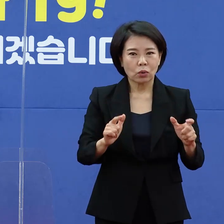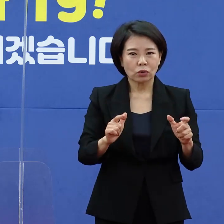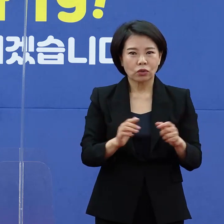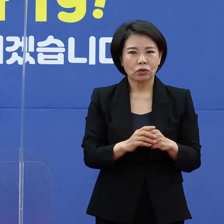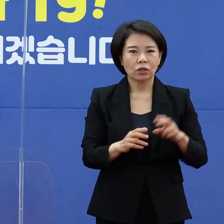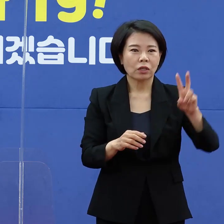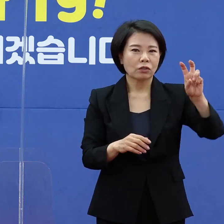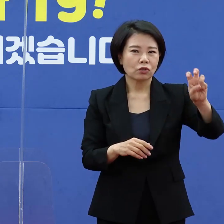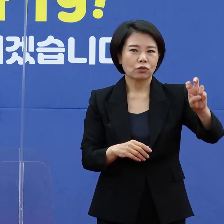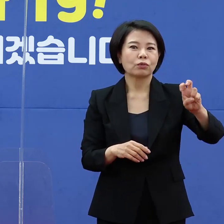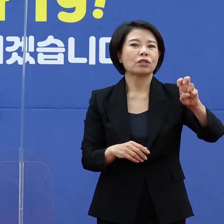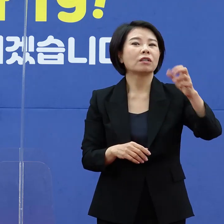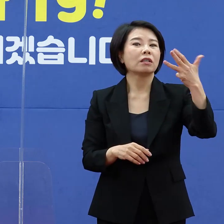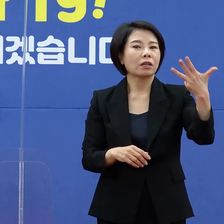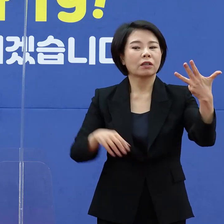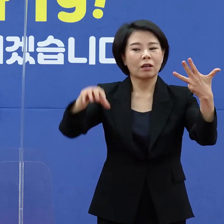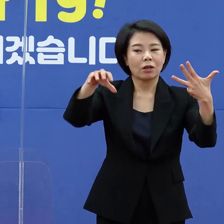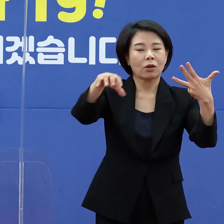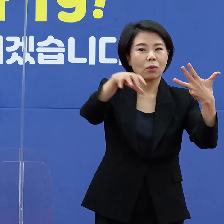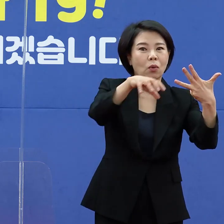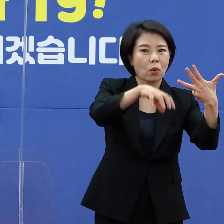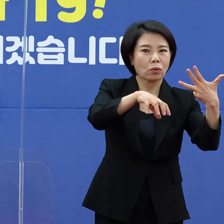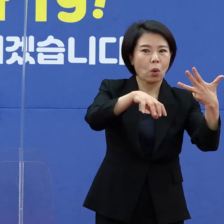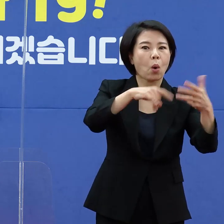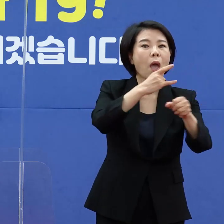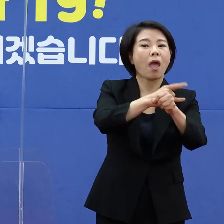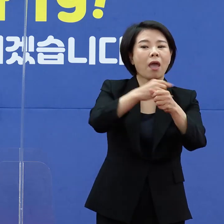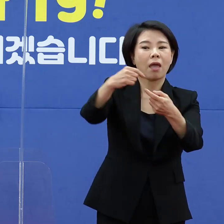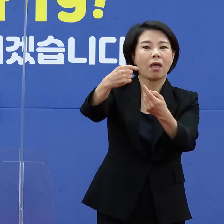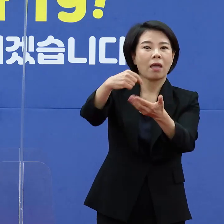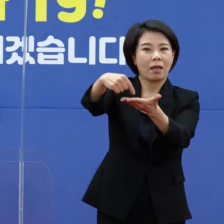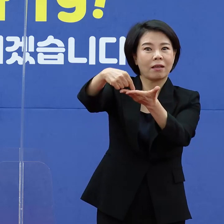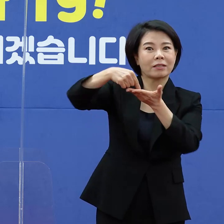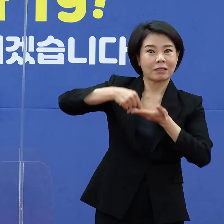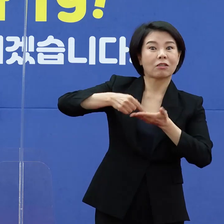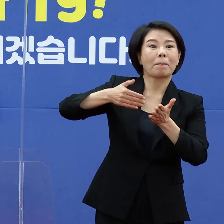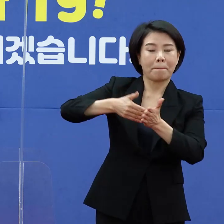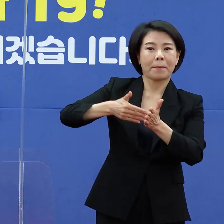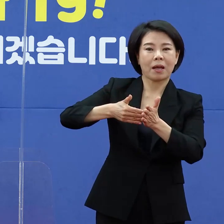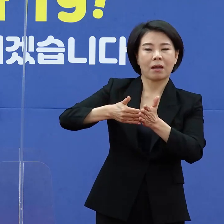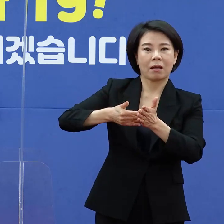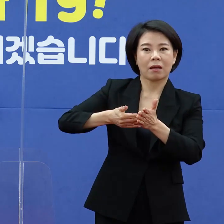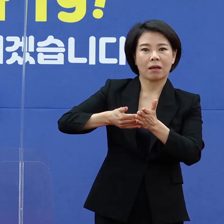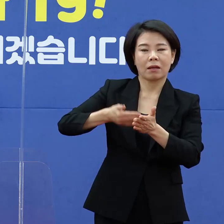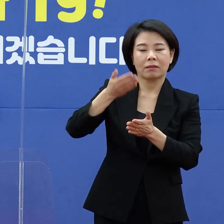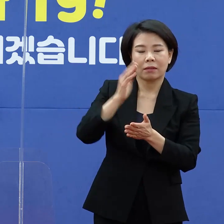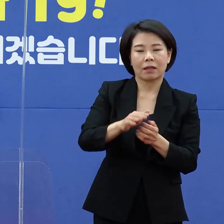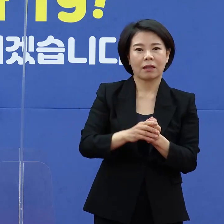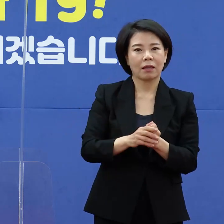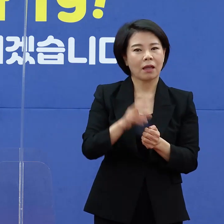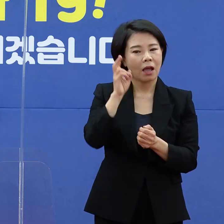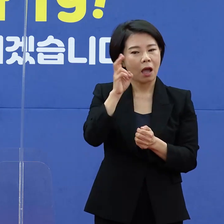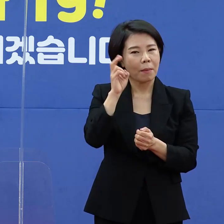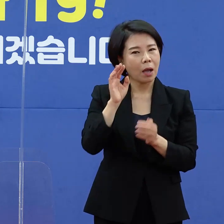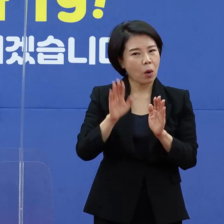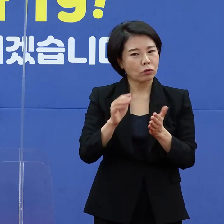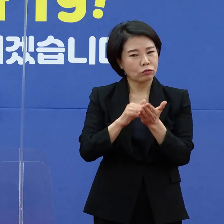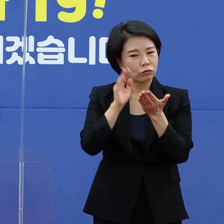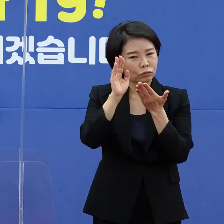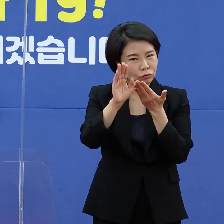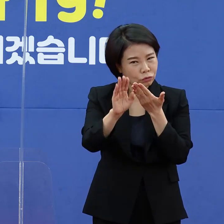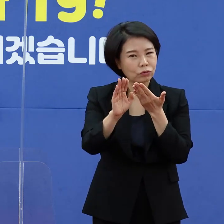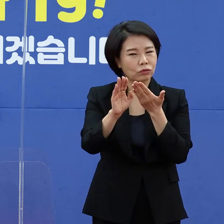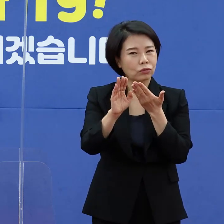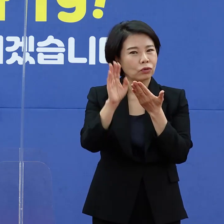28군데가 하겠다고 이렇게 신청을 해 주셨습니다. 그런데 아마 오늘 이후 또는 앞으로